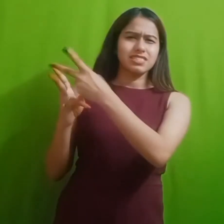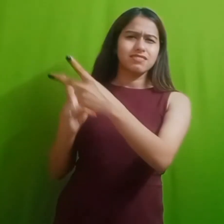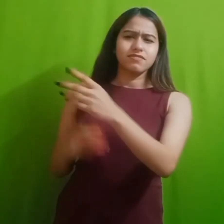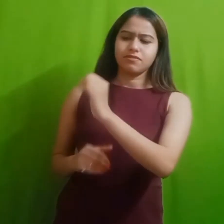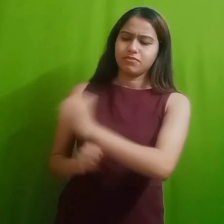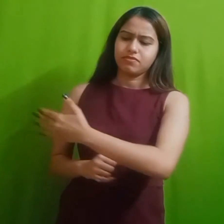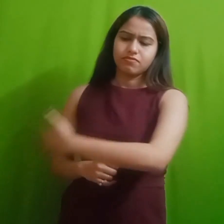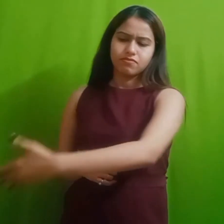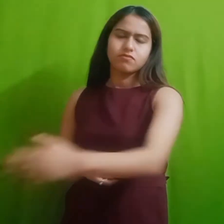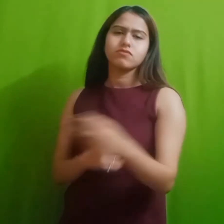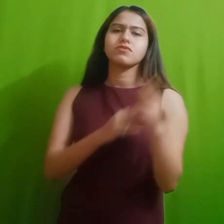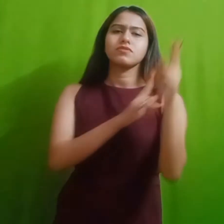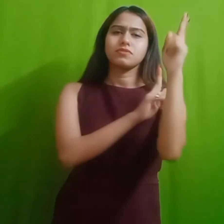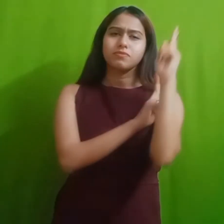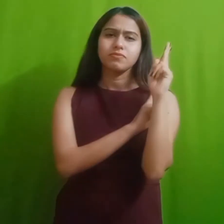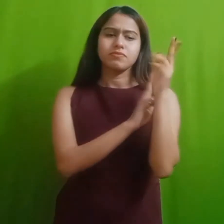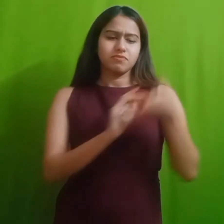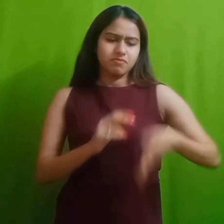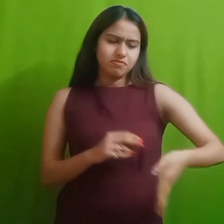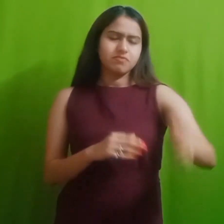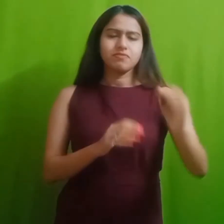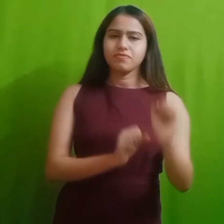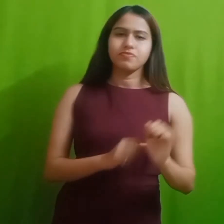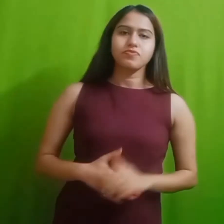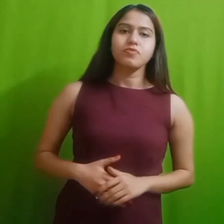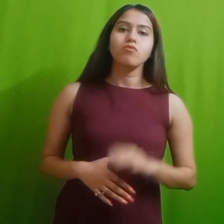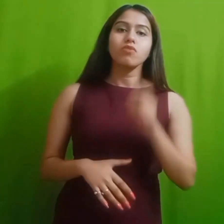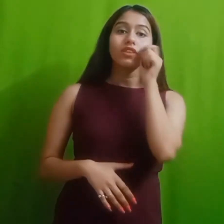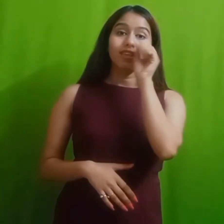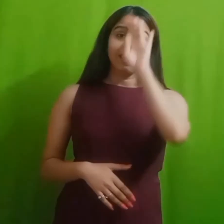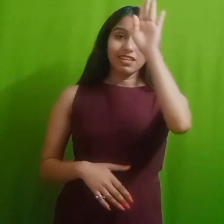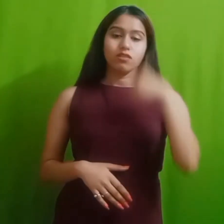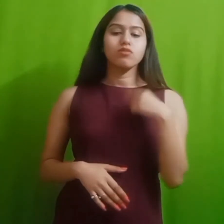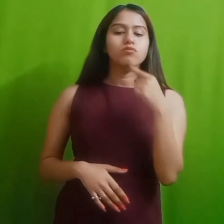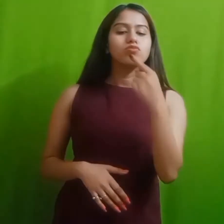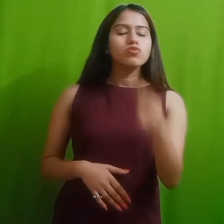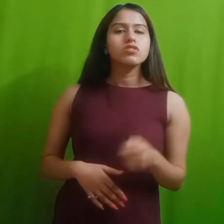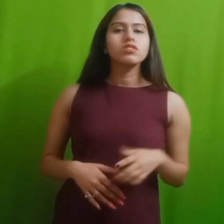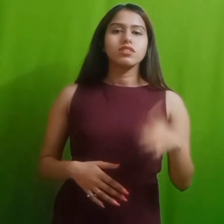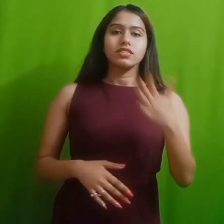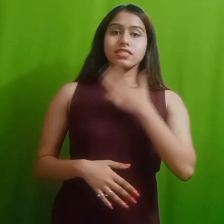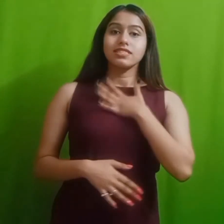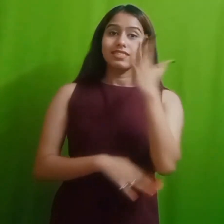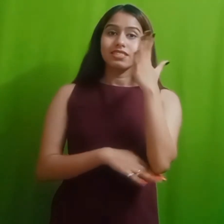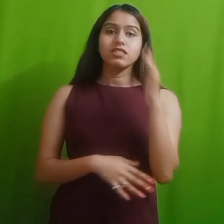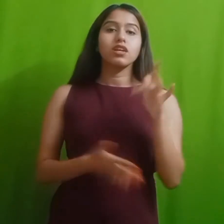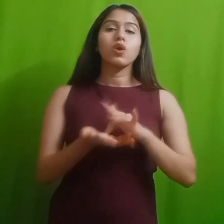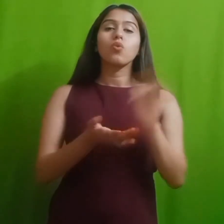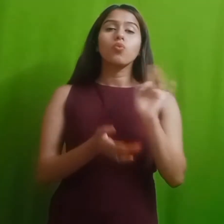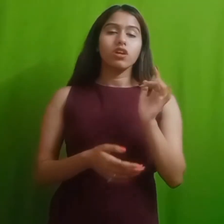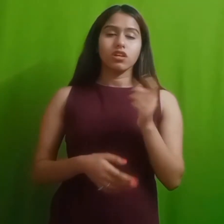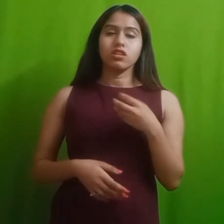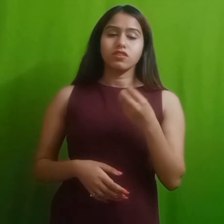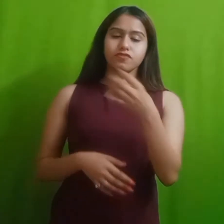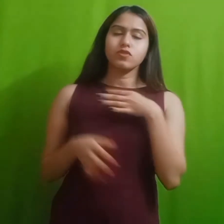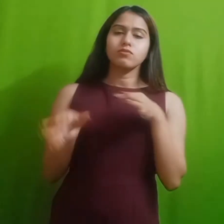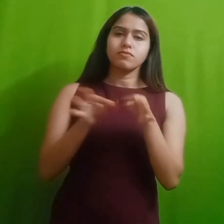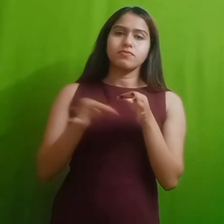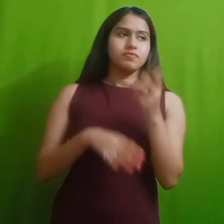जाकर के वा हमारे पास की राजजी में मुझे पेड मिला